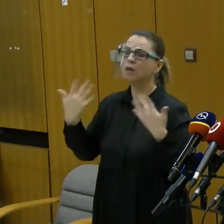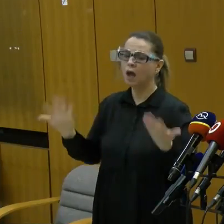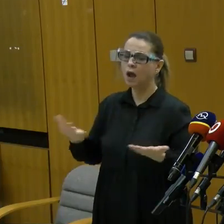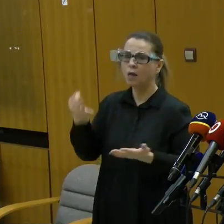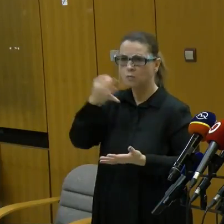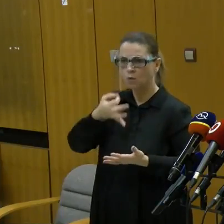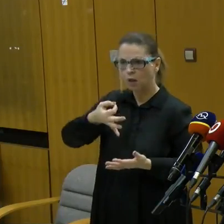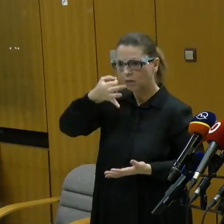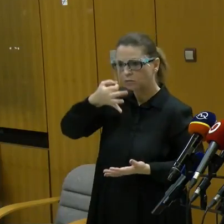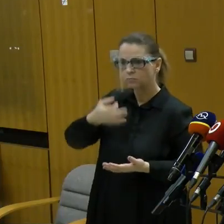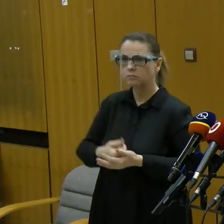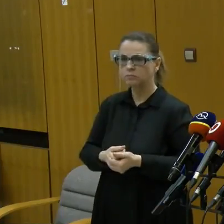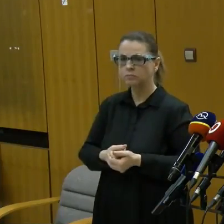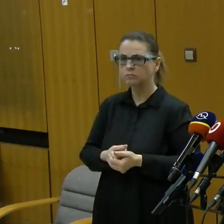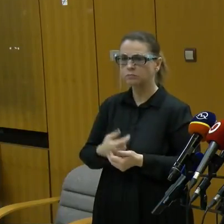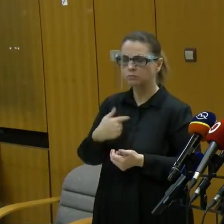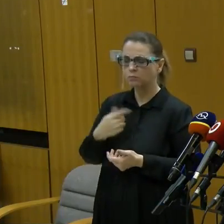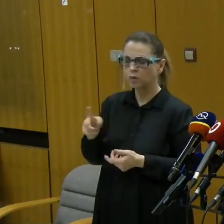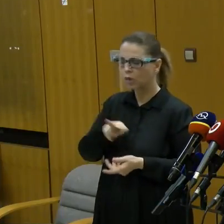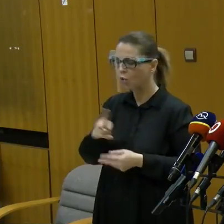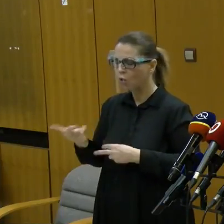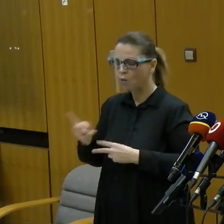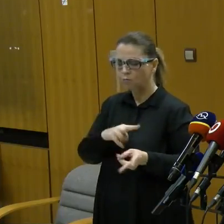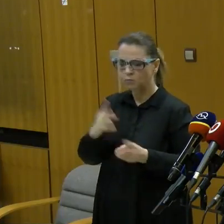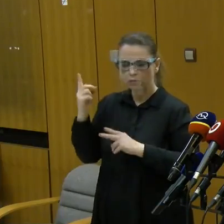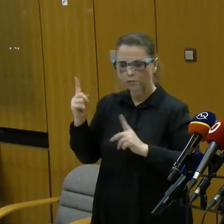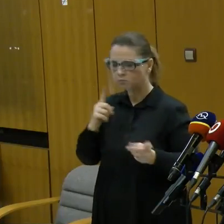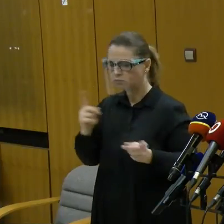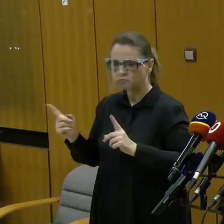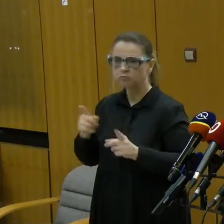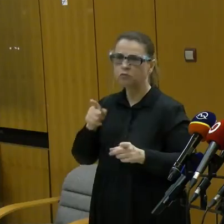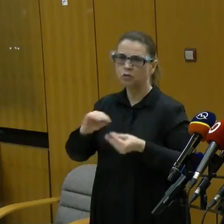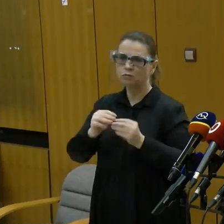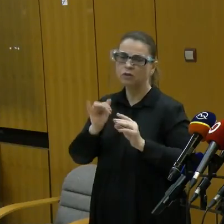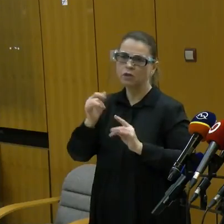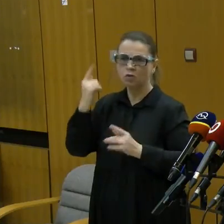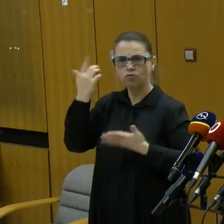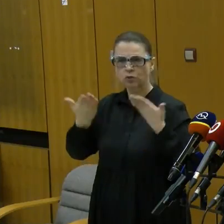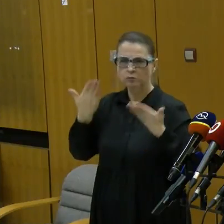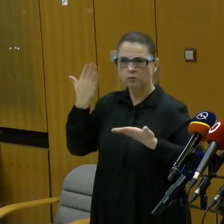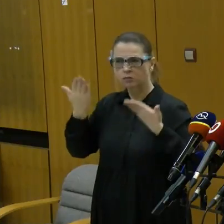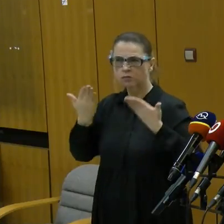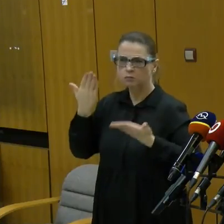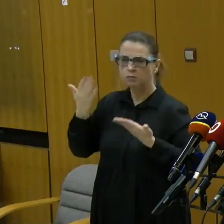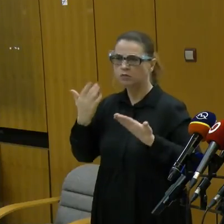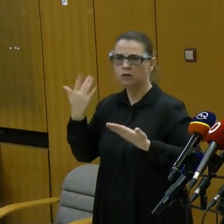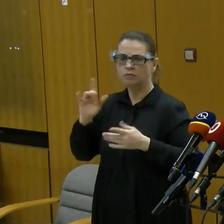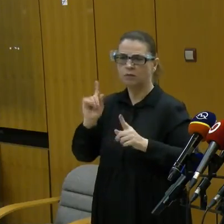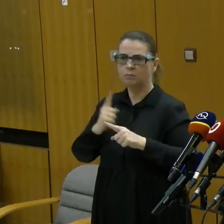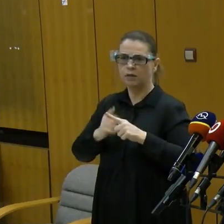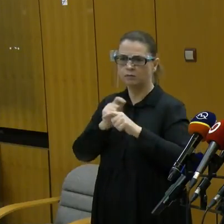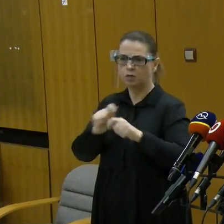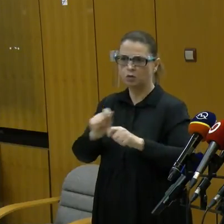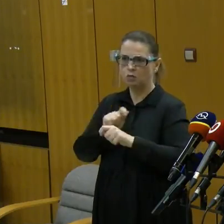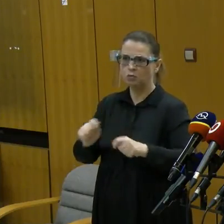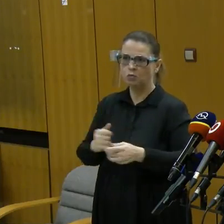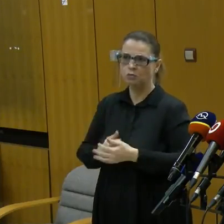My sme robili pilotnú štúdiu aj čo sa týka toho kloktania a tieto veci sa ešte budú zvážovať, ešte je nejaký čas, aby sa rozhodlo, ako sa to bude robiť.